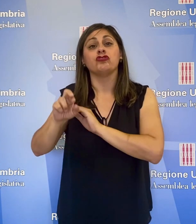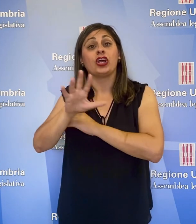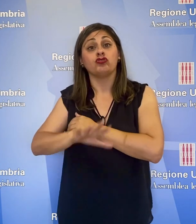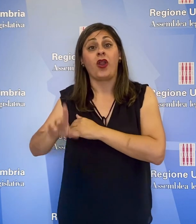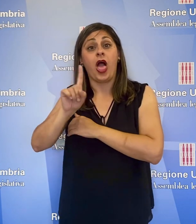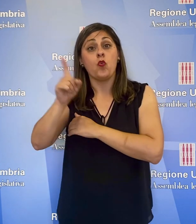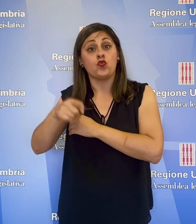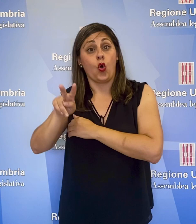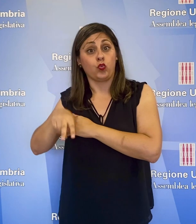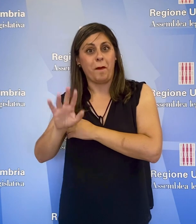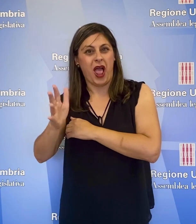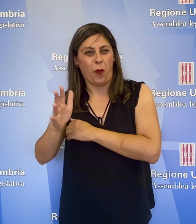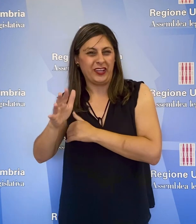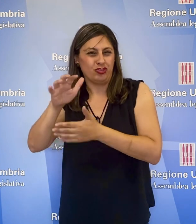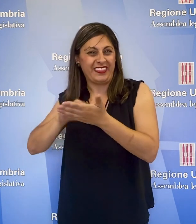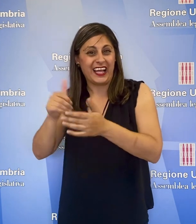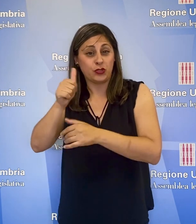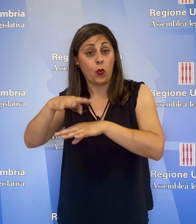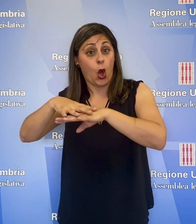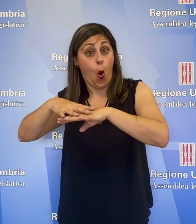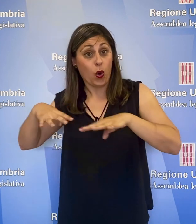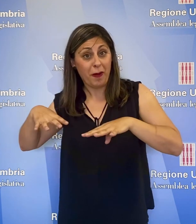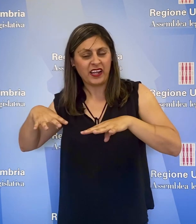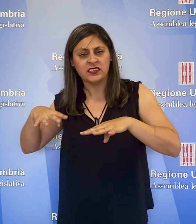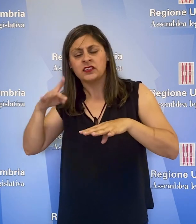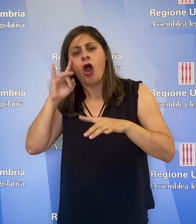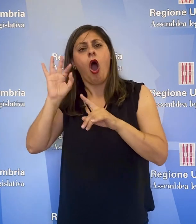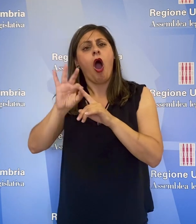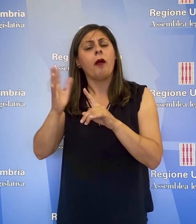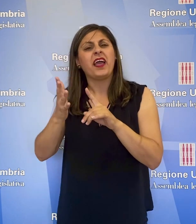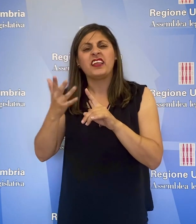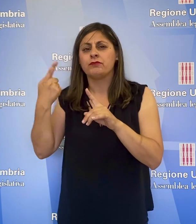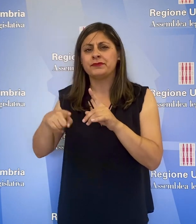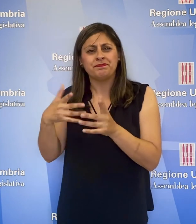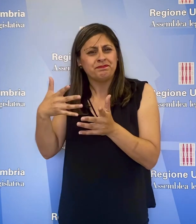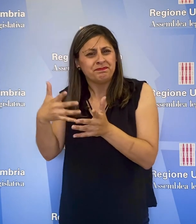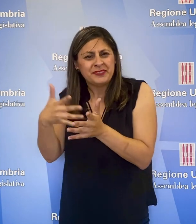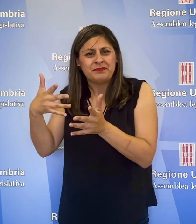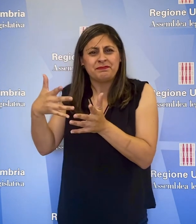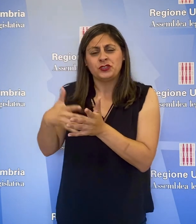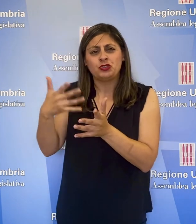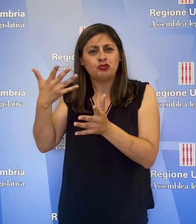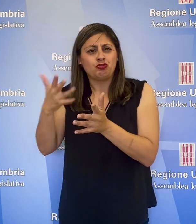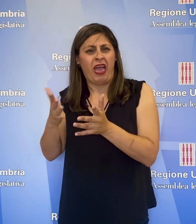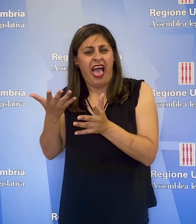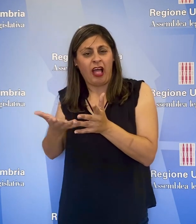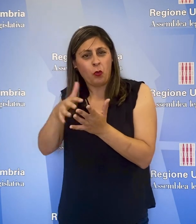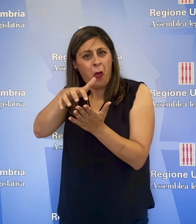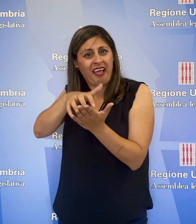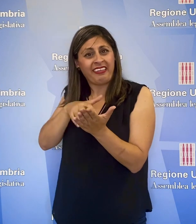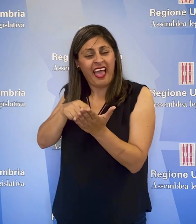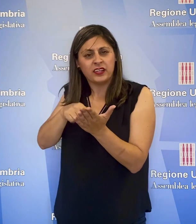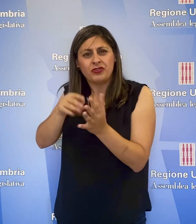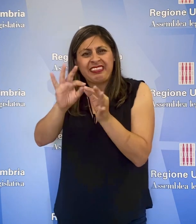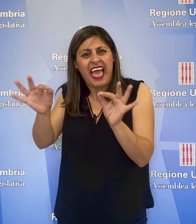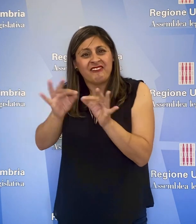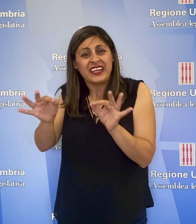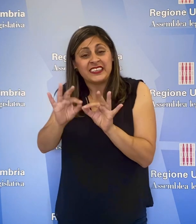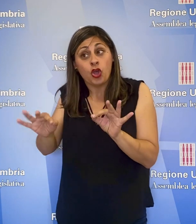regionale 1-2015, testo unico dell'urbanistica, per superare le criticità esistenti nelle definizioni